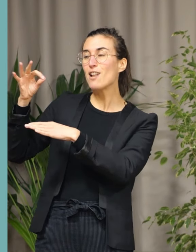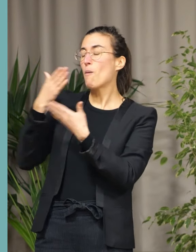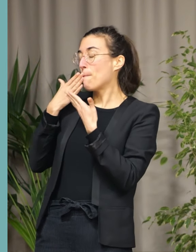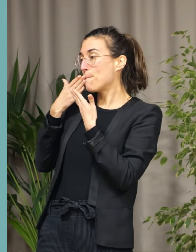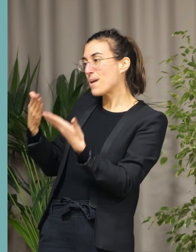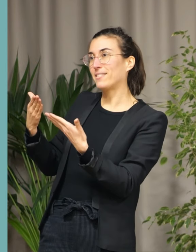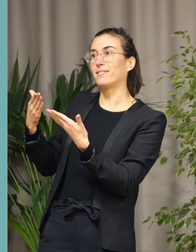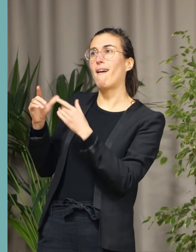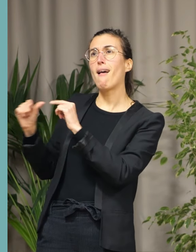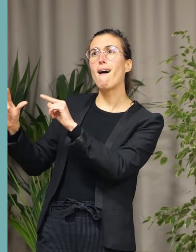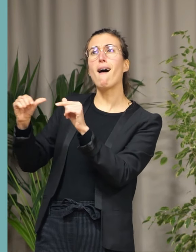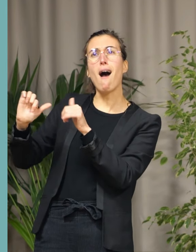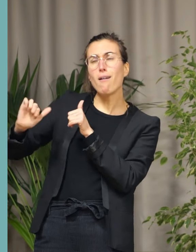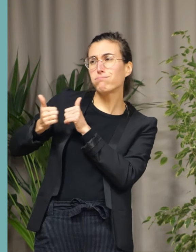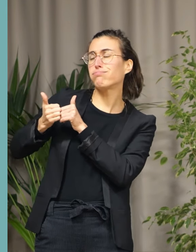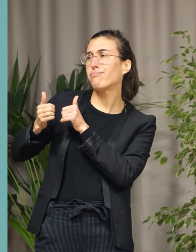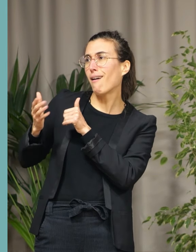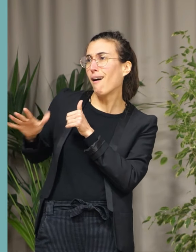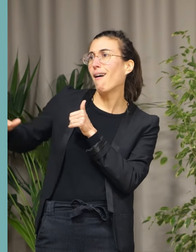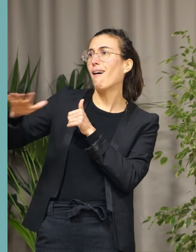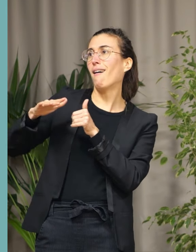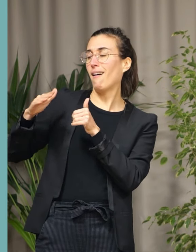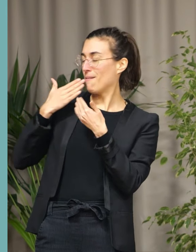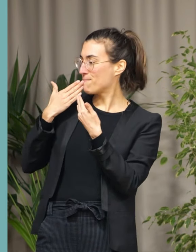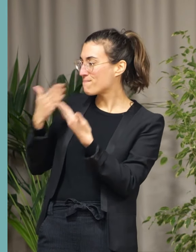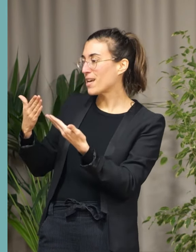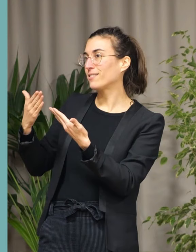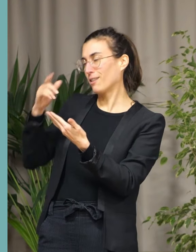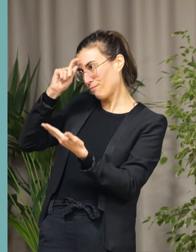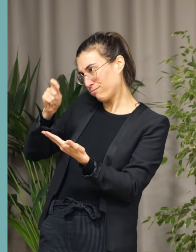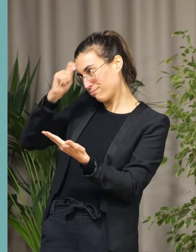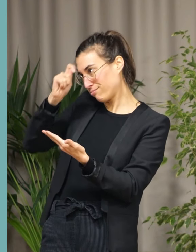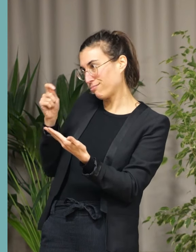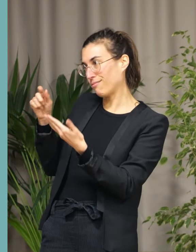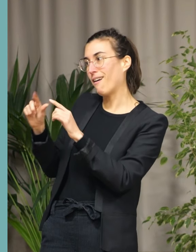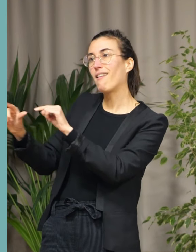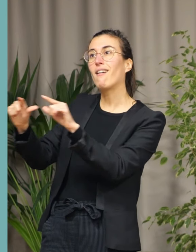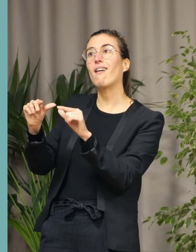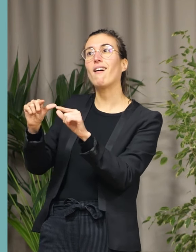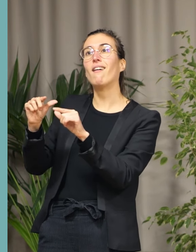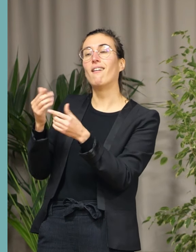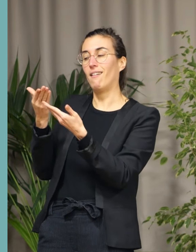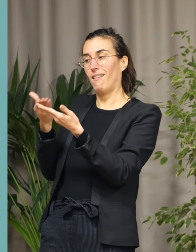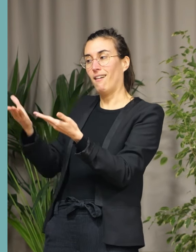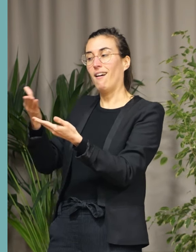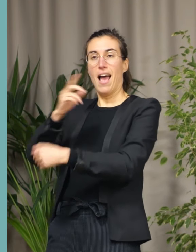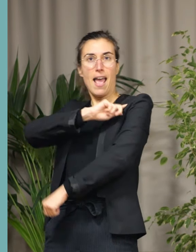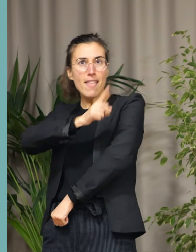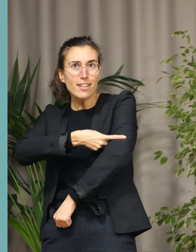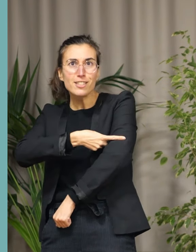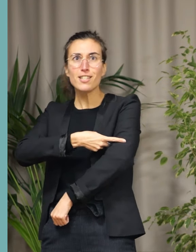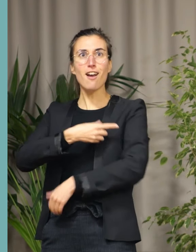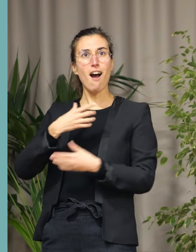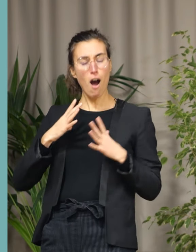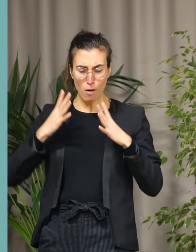souhaite leur signifier toute ma gratitude pour leur présence, le don de leur énergie et d'avoir